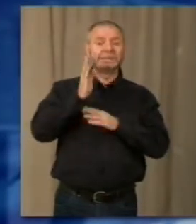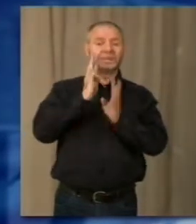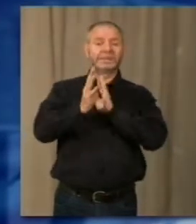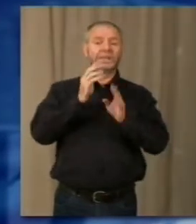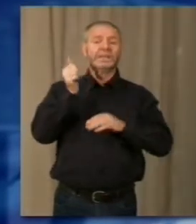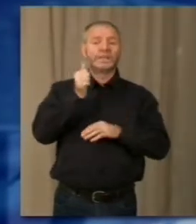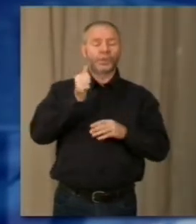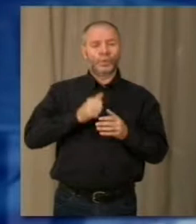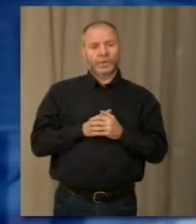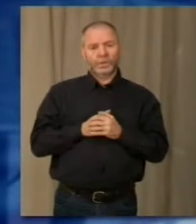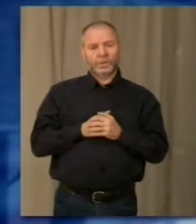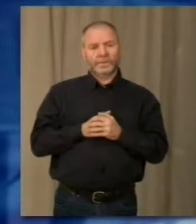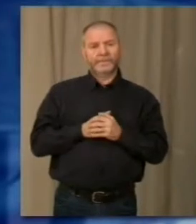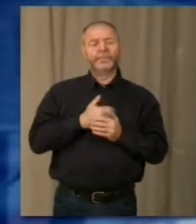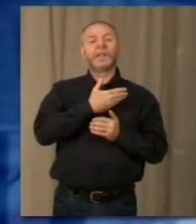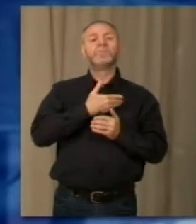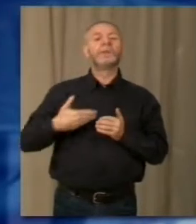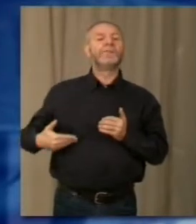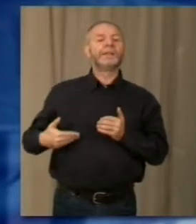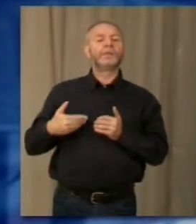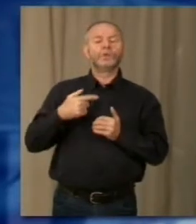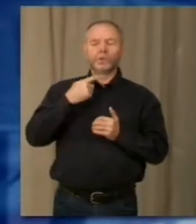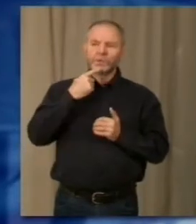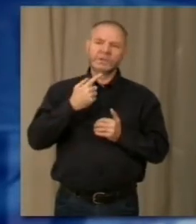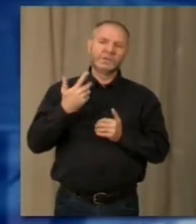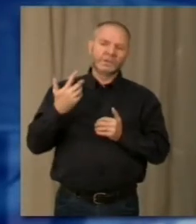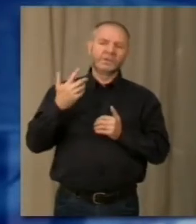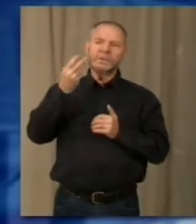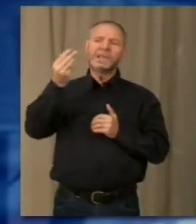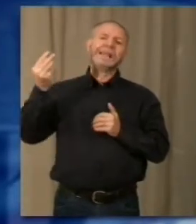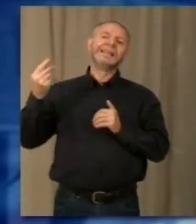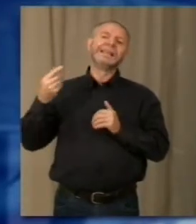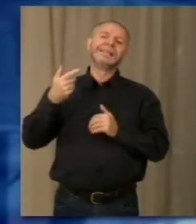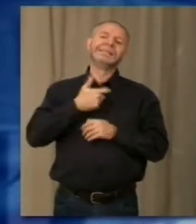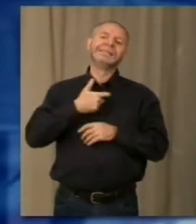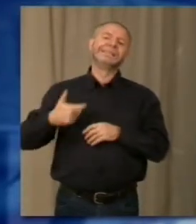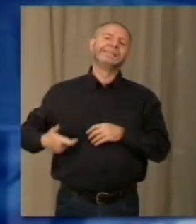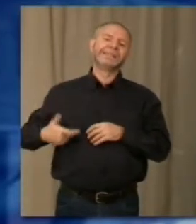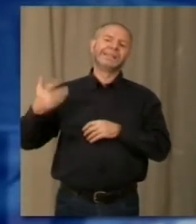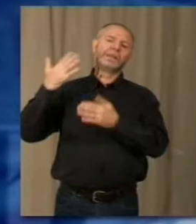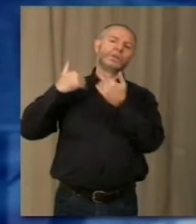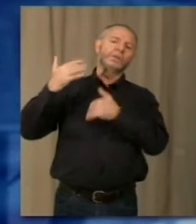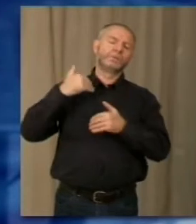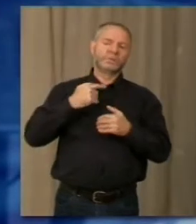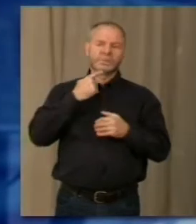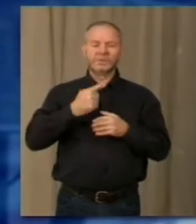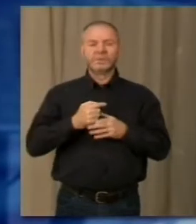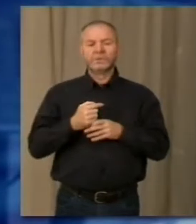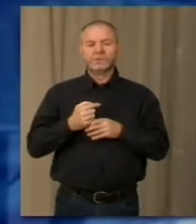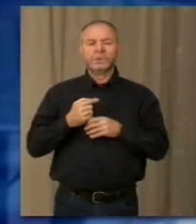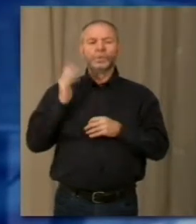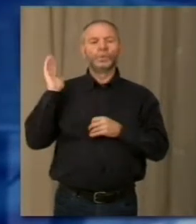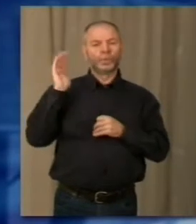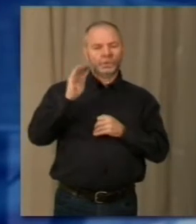statale. Il prefetto ha accolto le sollecitazioni arrivate dai sindaci di Verbagna Silvia Marchionini e Gian Domenico Albertella di aggiornare